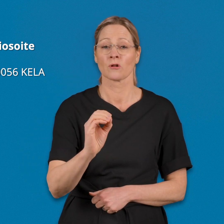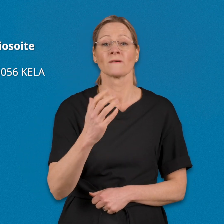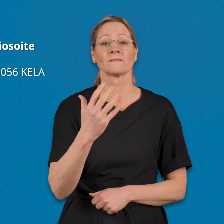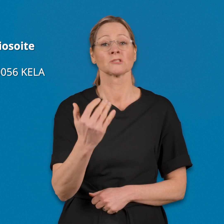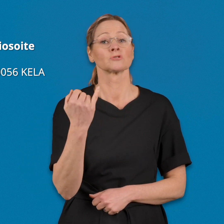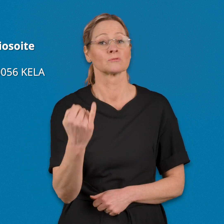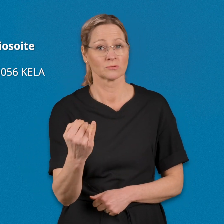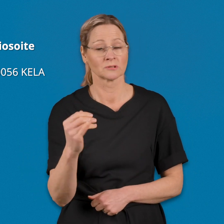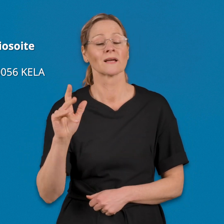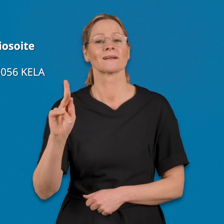Kela.